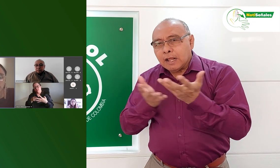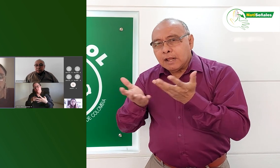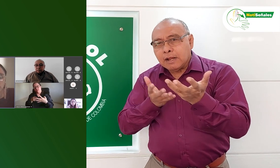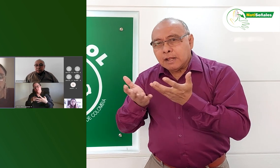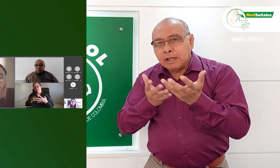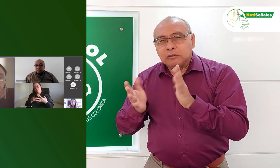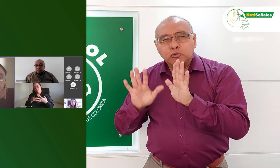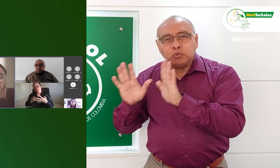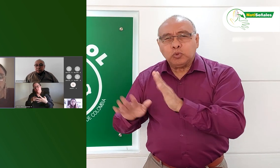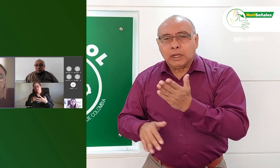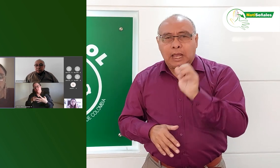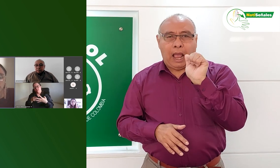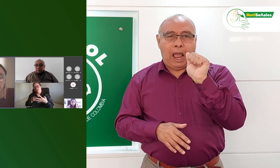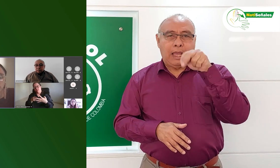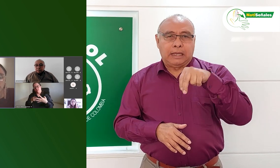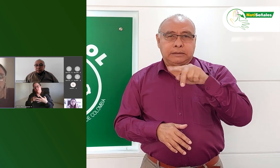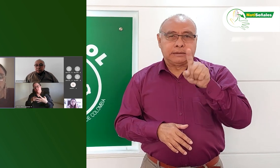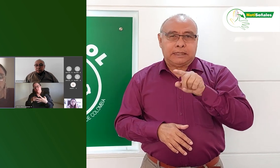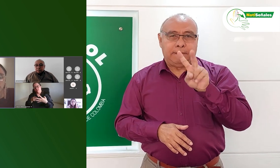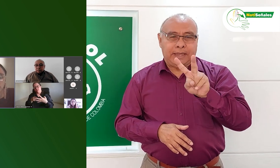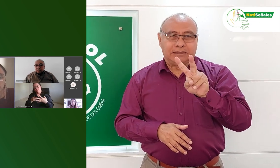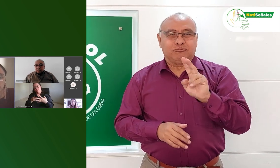la Agencia Nacional de Seguridad Vial, ANSB.